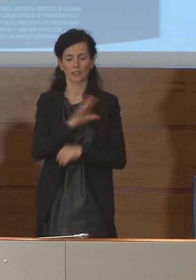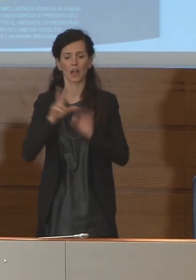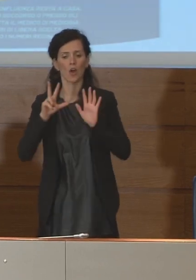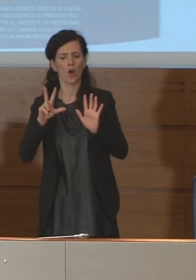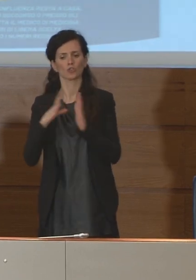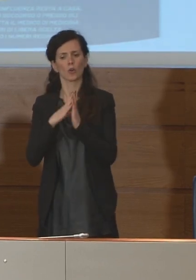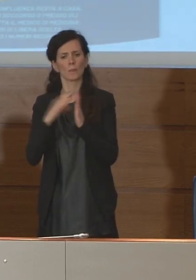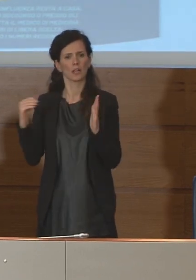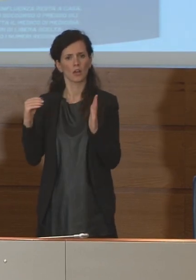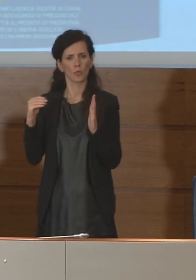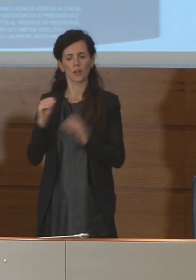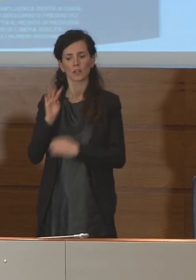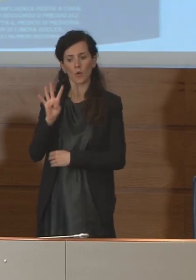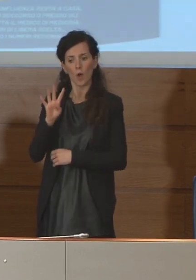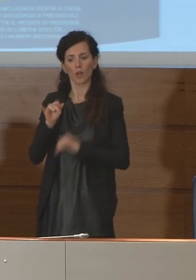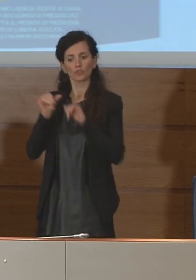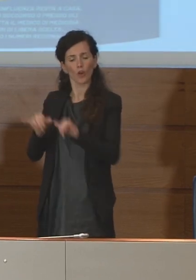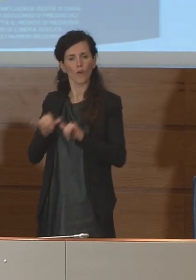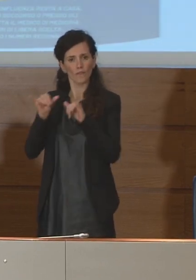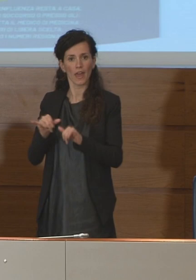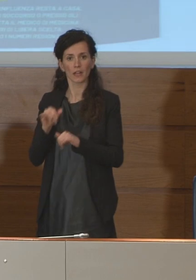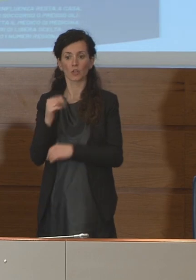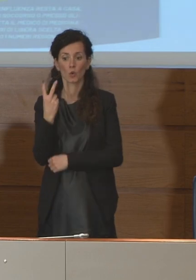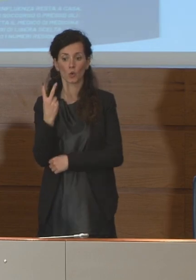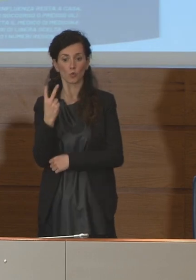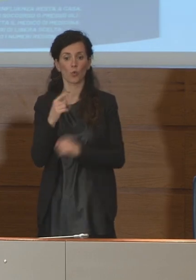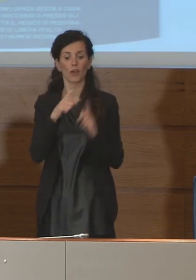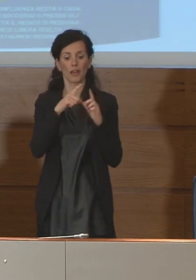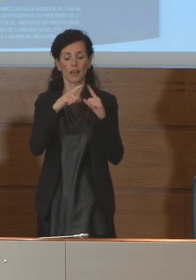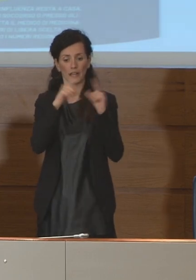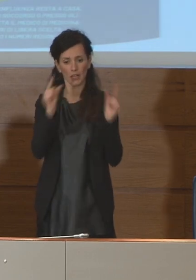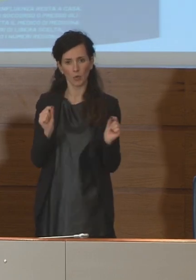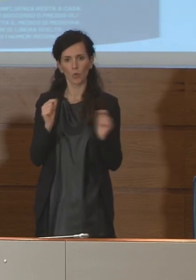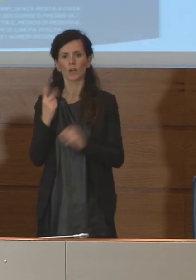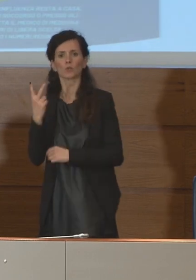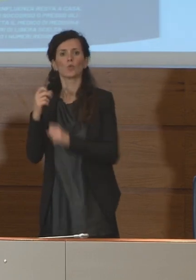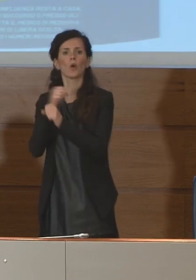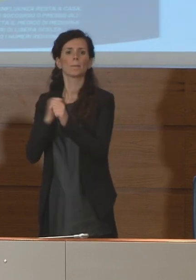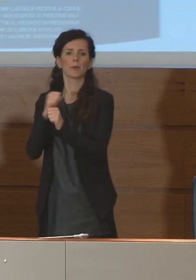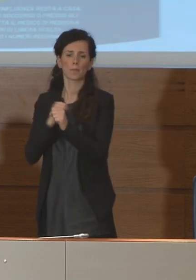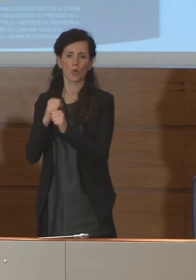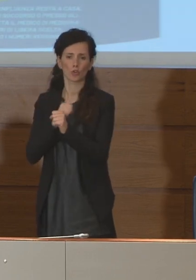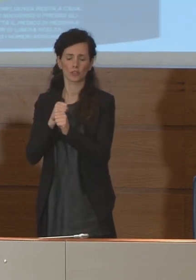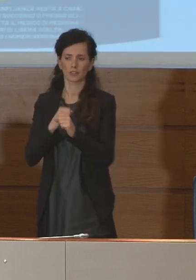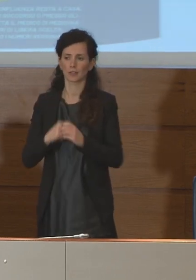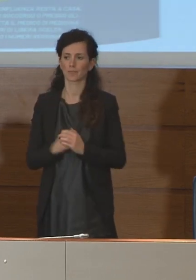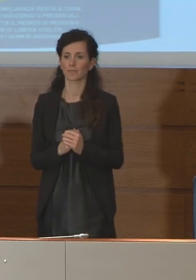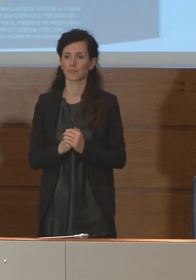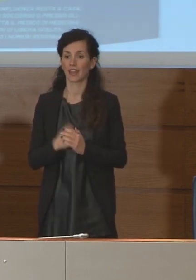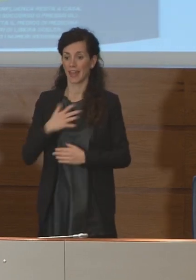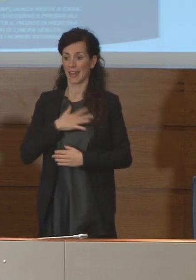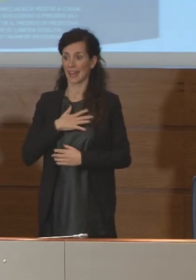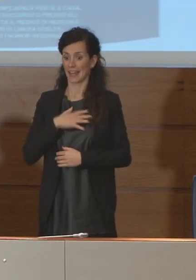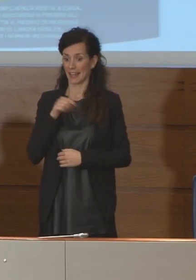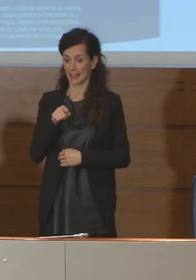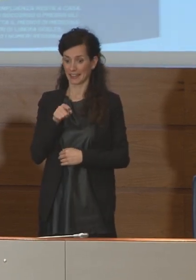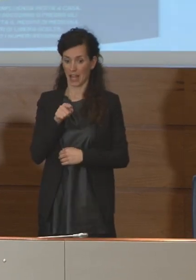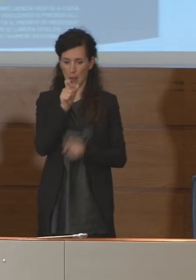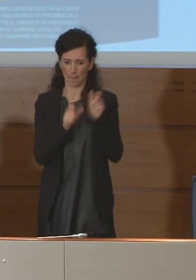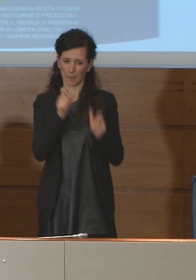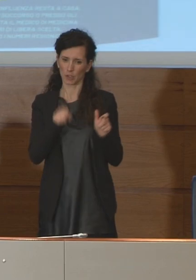Romagna, 4 in Veneto, 2 in Liguria, 2 in Piemonte. La fascia di età, visto che